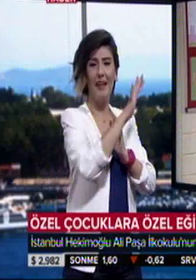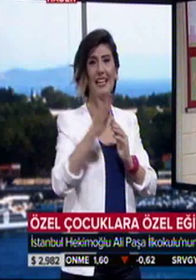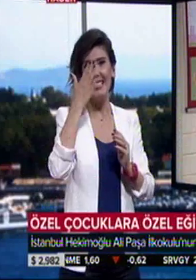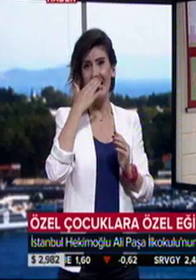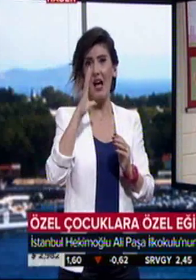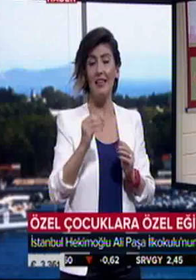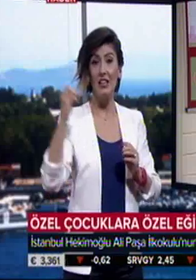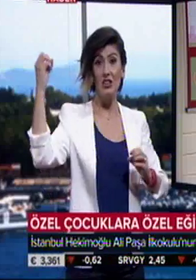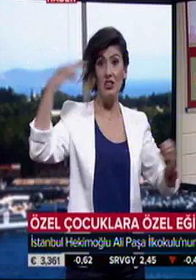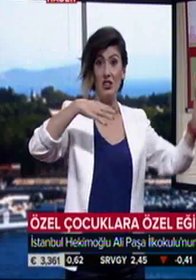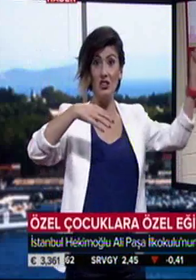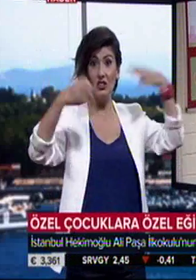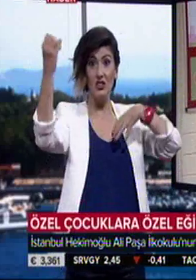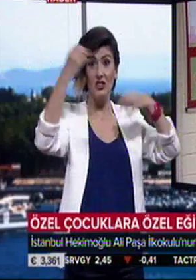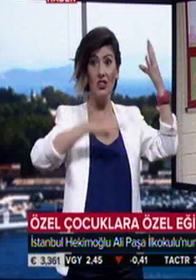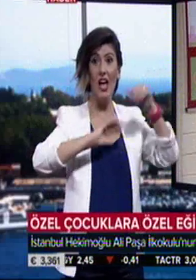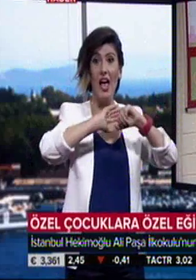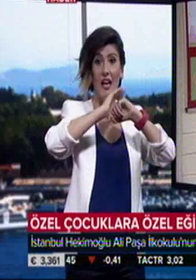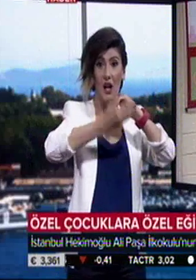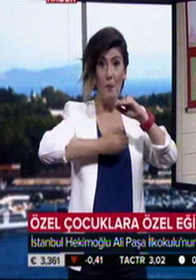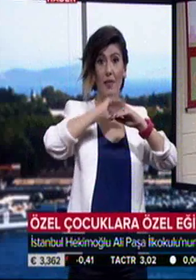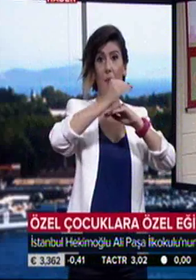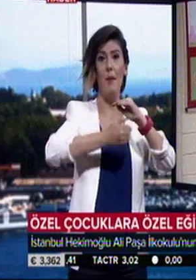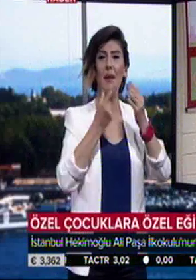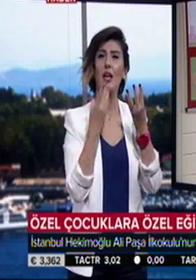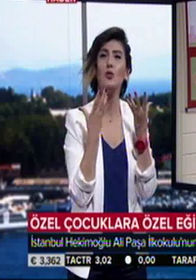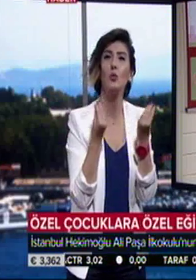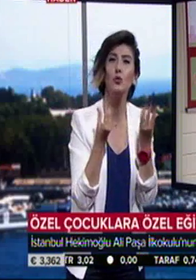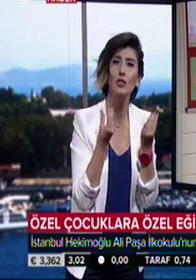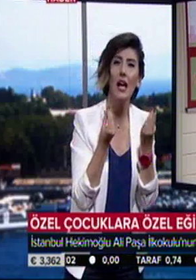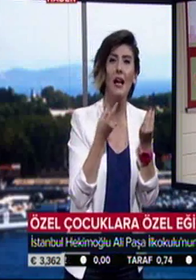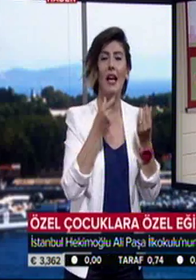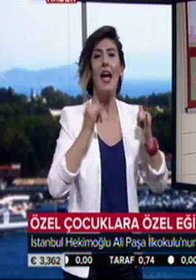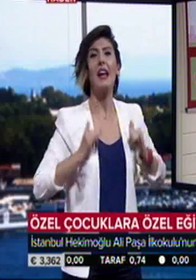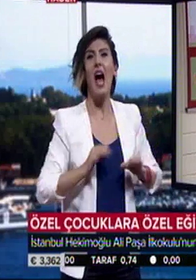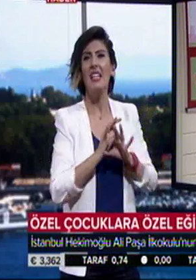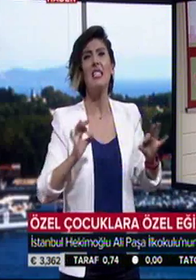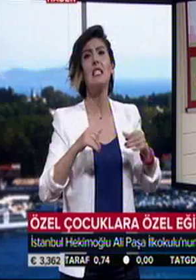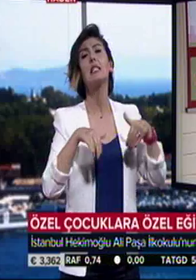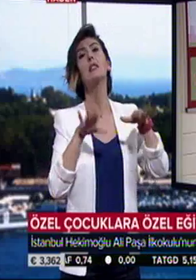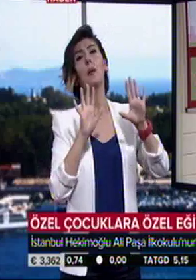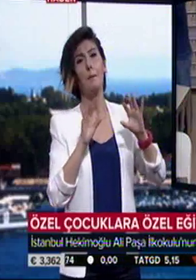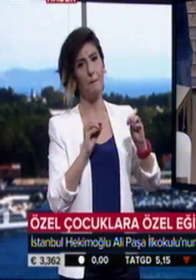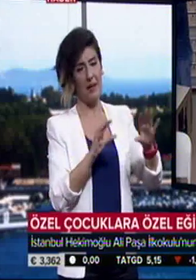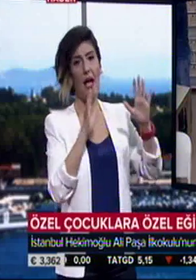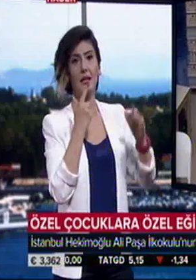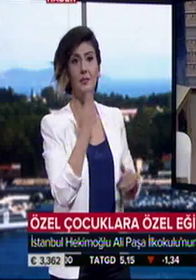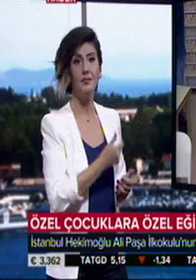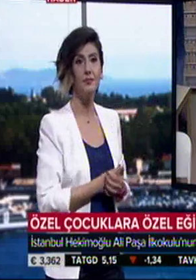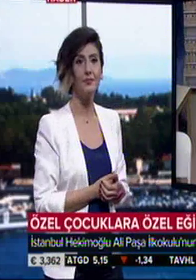üzerinde kaplamalar olarak biraz daha yumuşak bir ışık onları rahatsız etmeyecek şekle getirildi. Dünyamızda